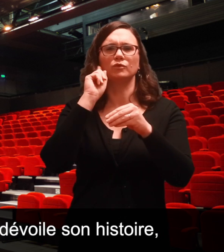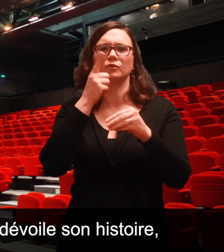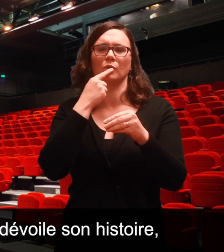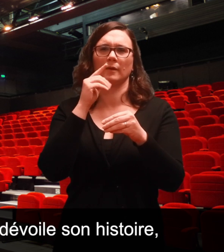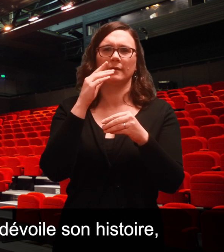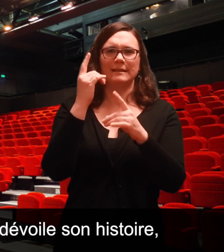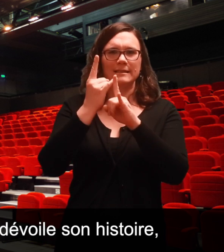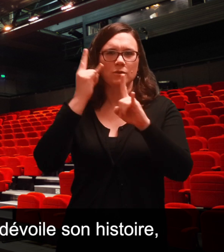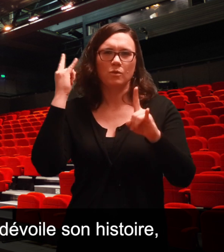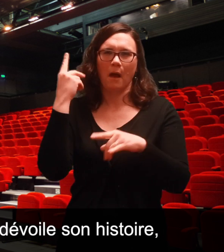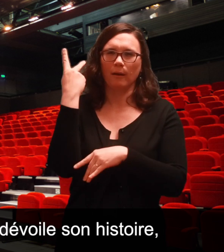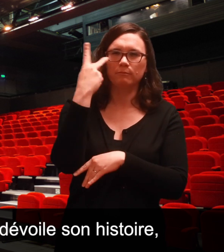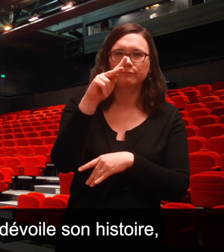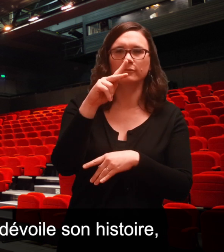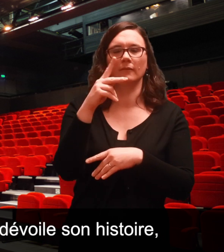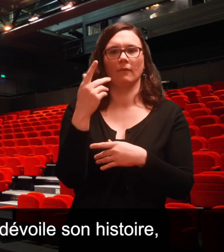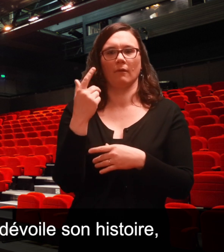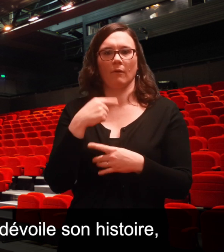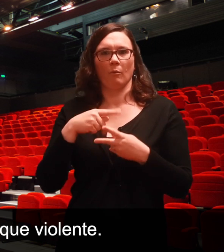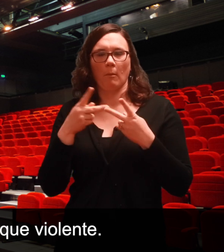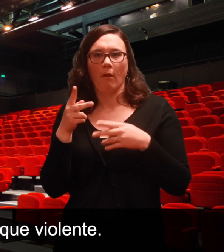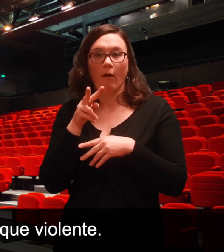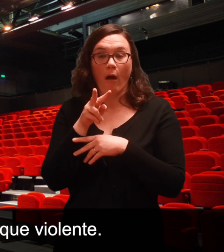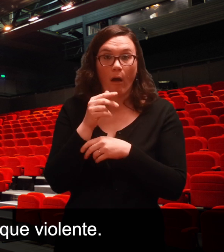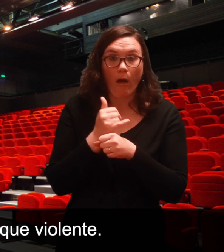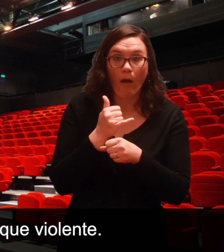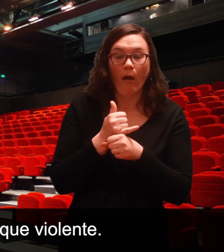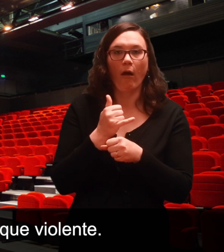y dévoile son histoire, aussi méconnue que violente.